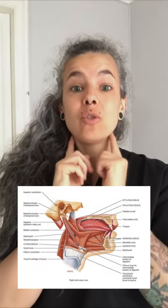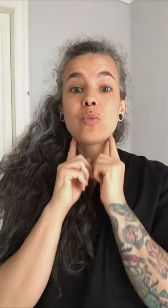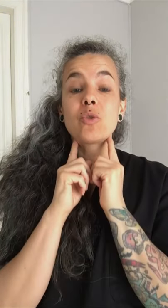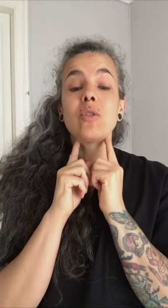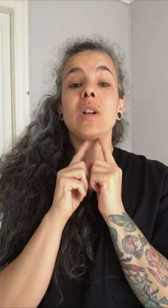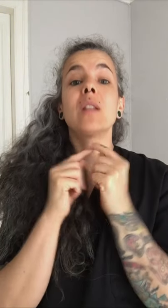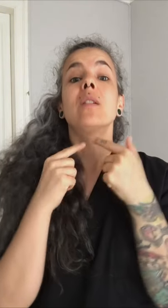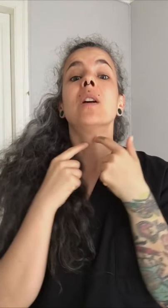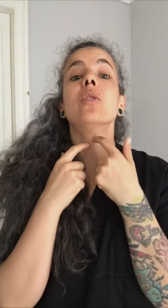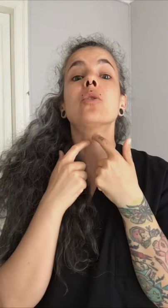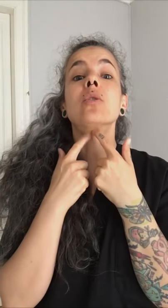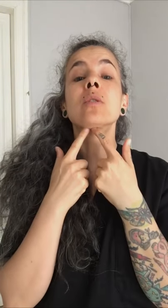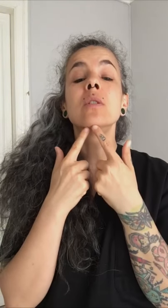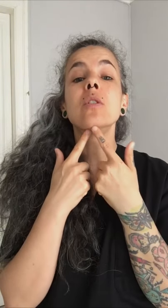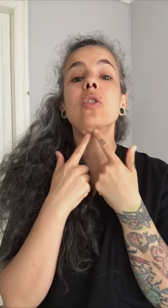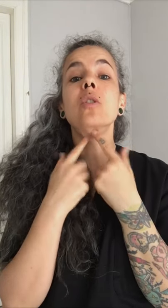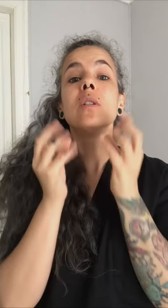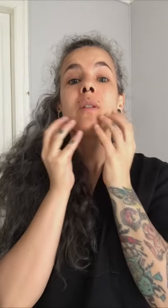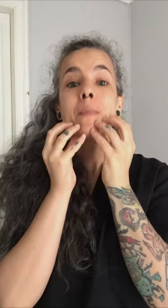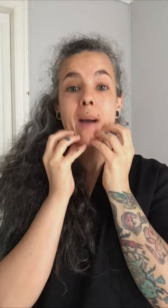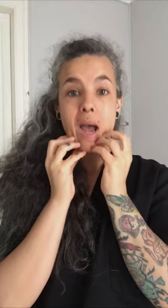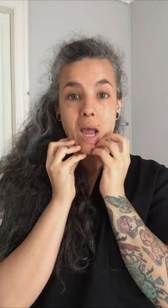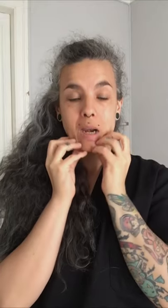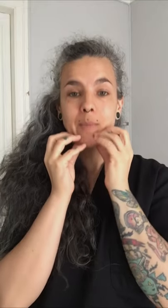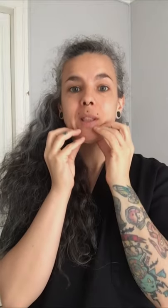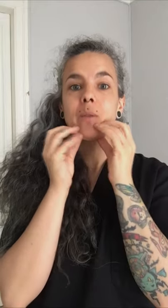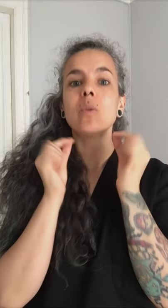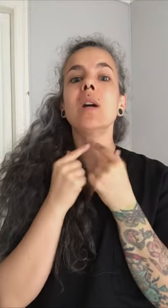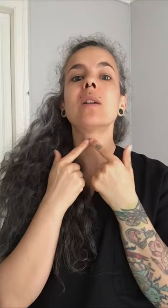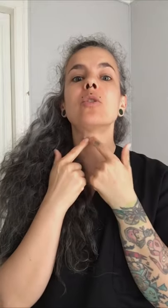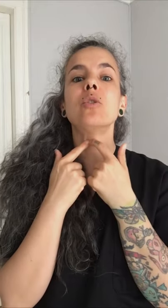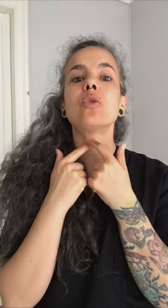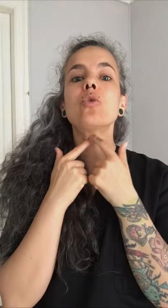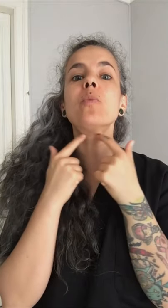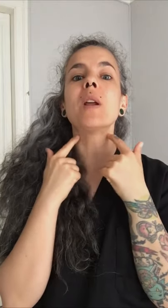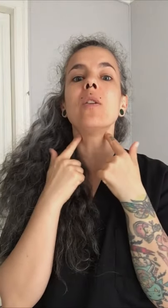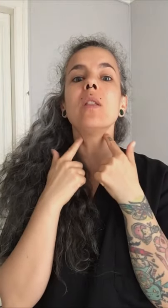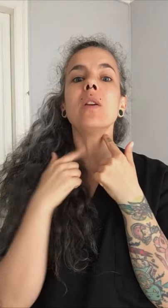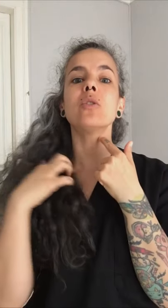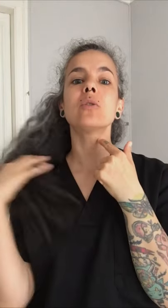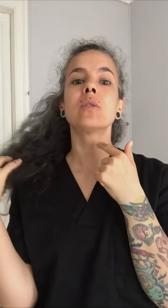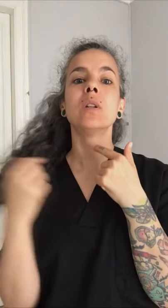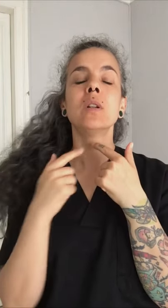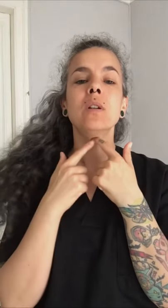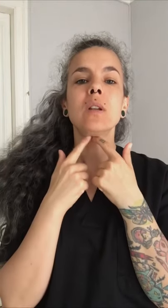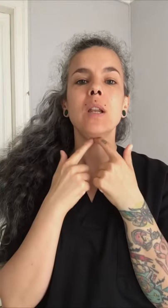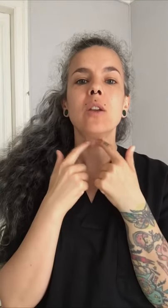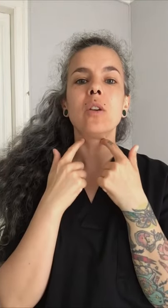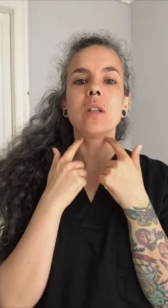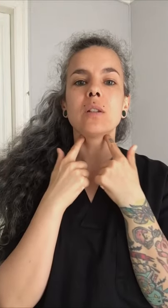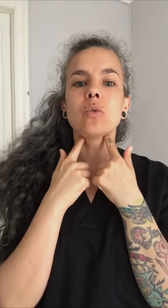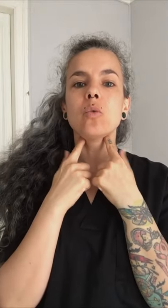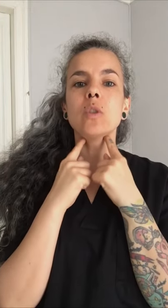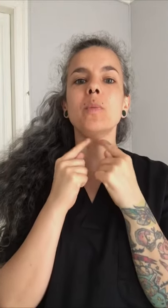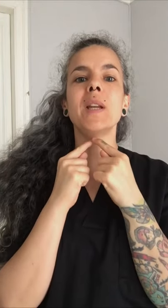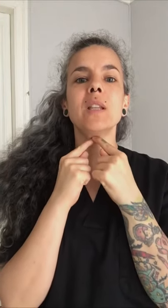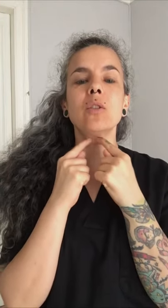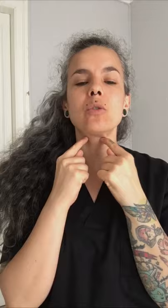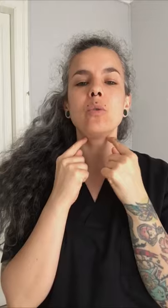los músculos relacionados con bajar la mandíbula, que son los supraioideos, que el hioides es un hueso pequeñito, es el